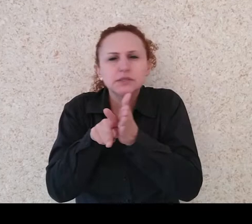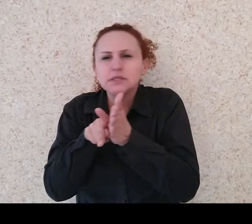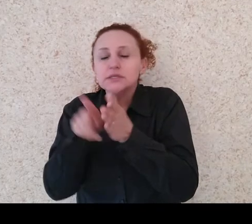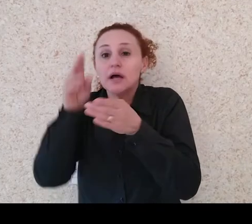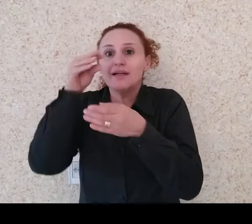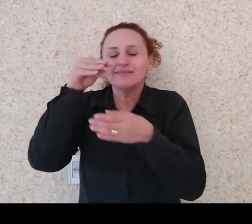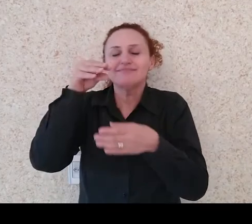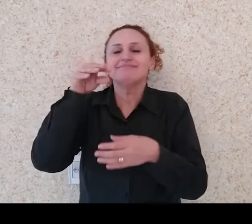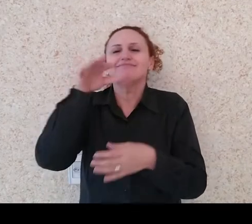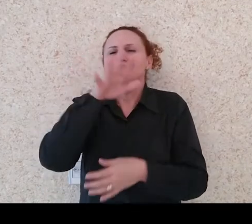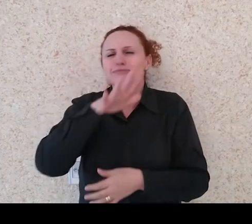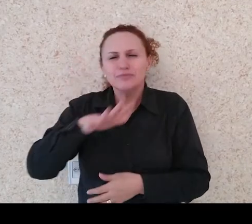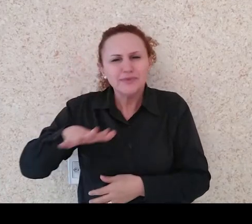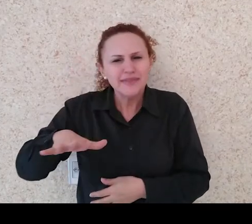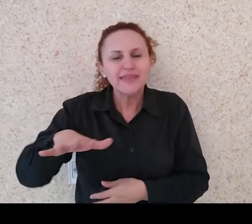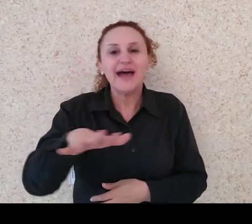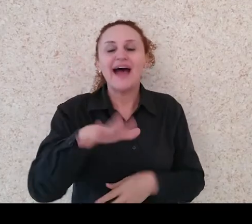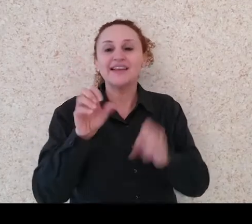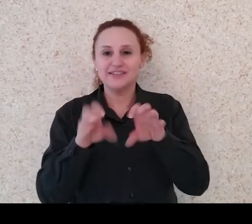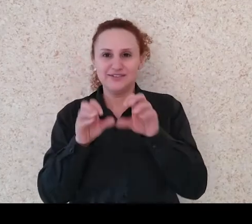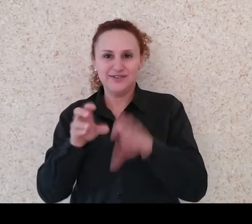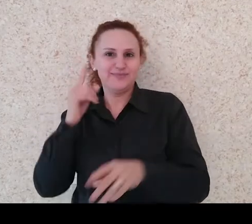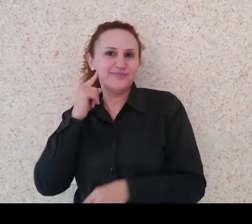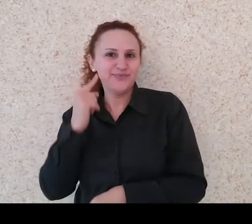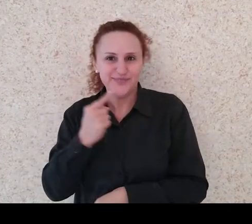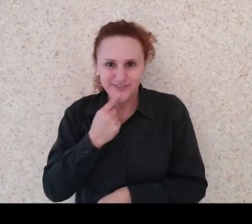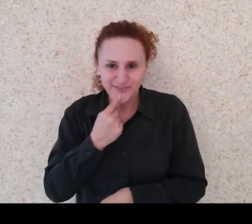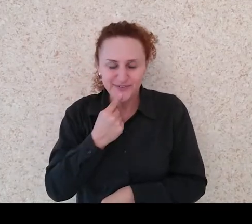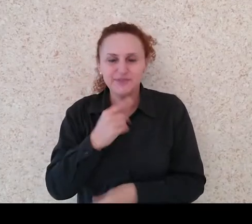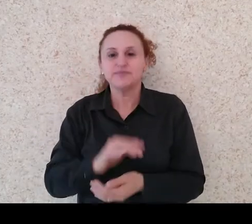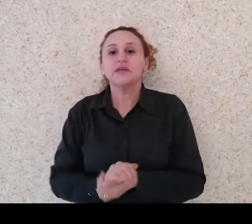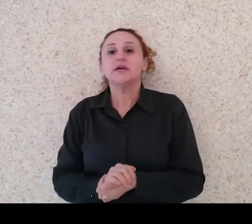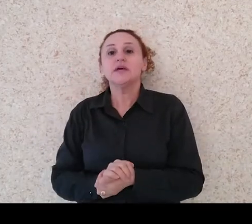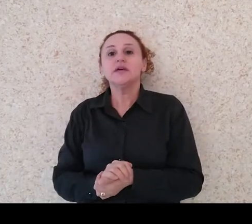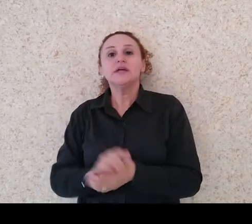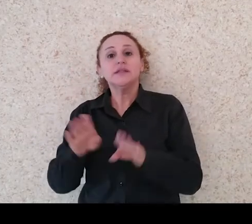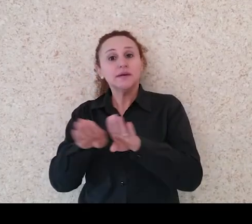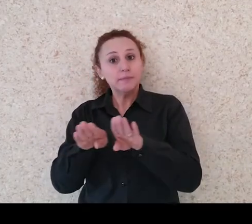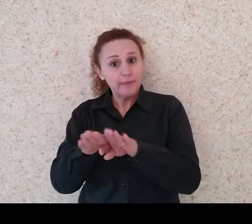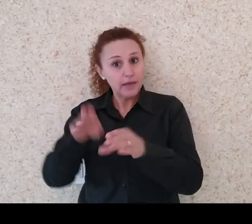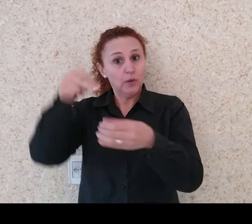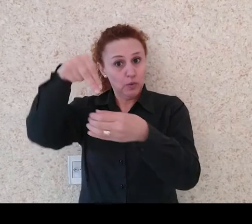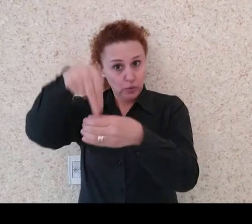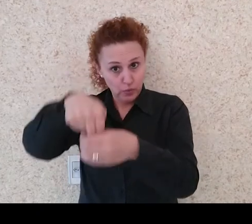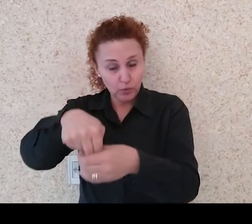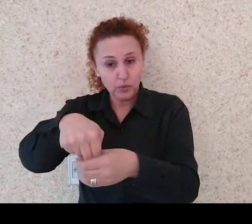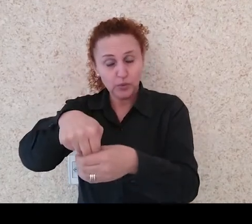área da educação de surdos. E o núcleo de convivência. O núcleo de convivência, ele